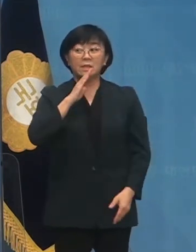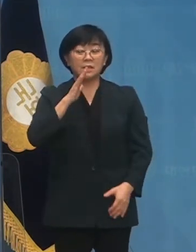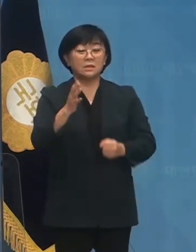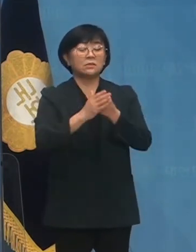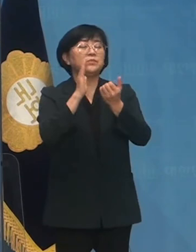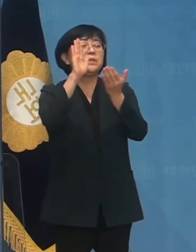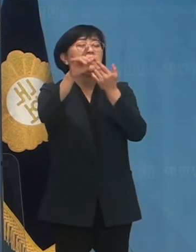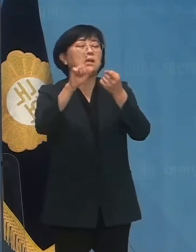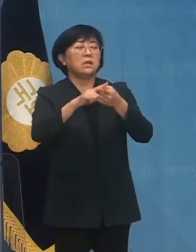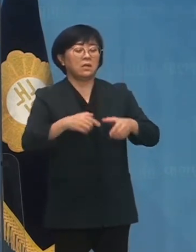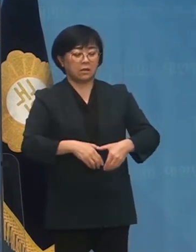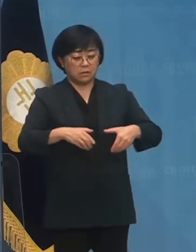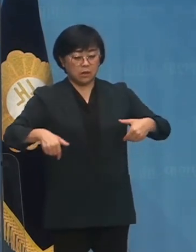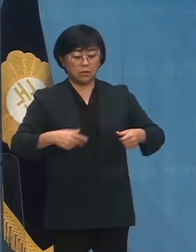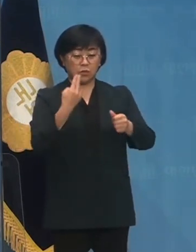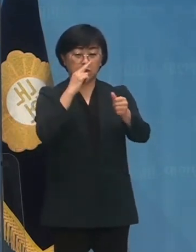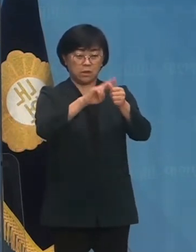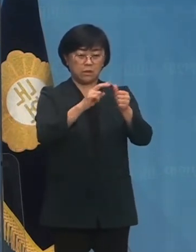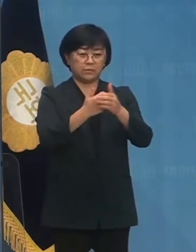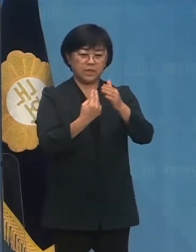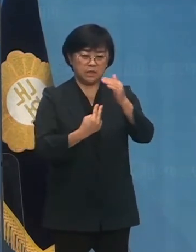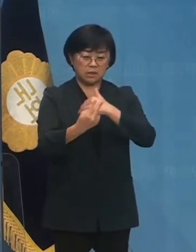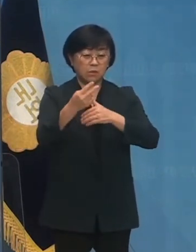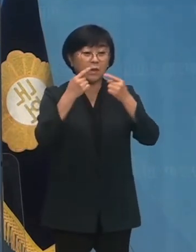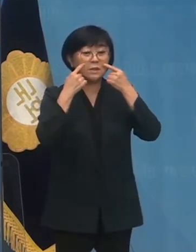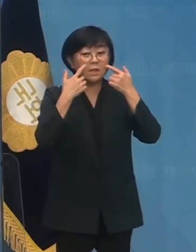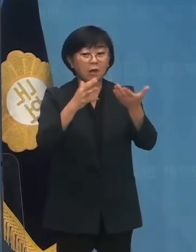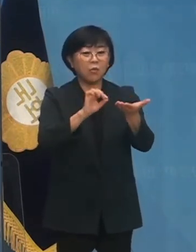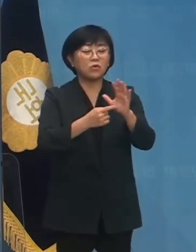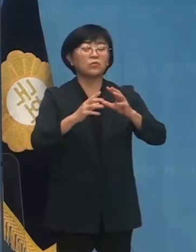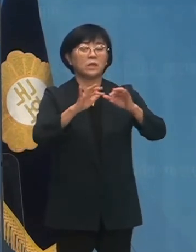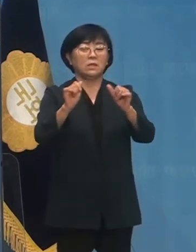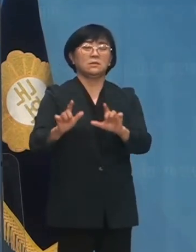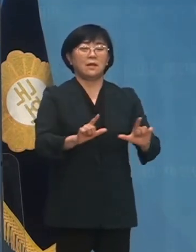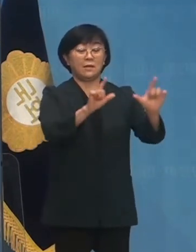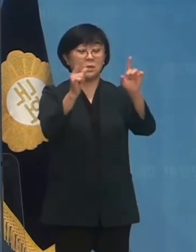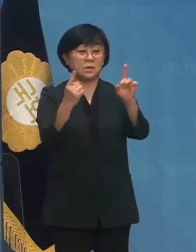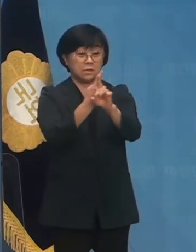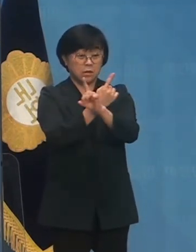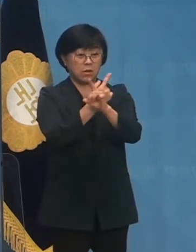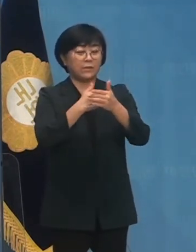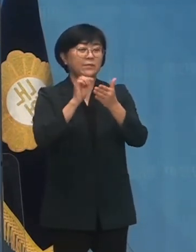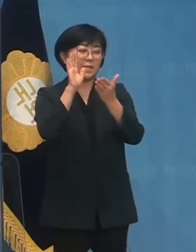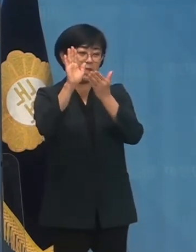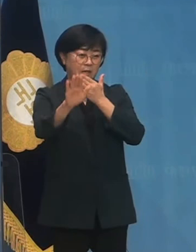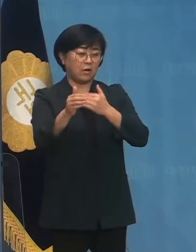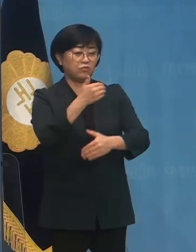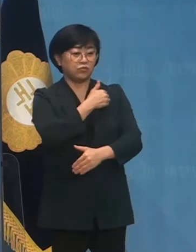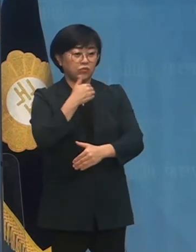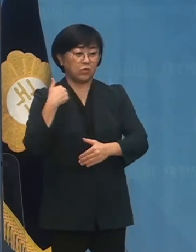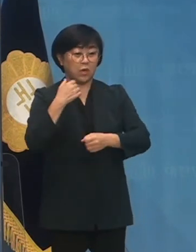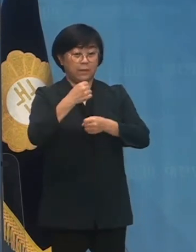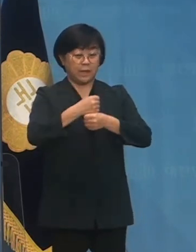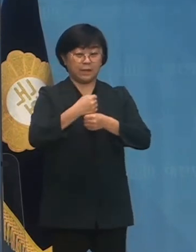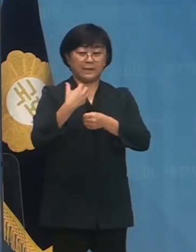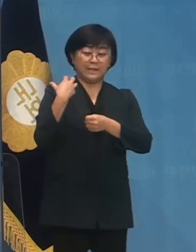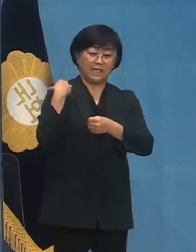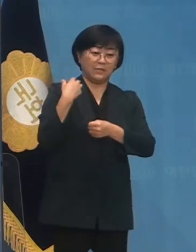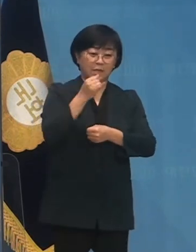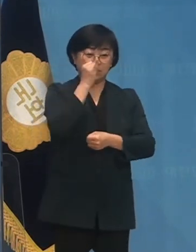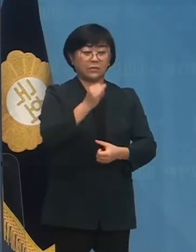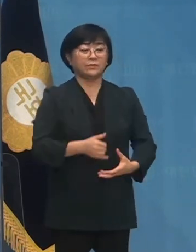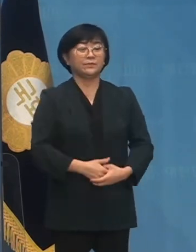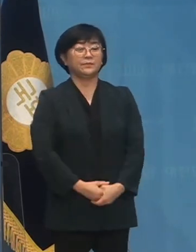미래에 대한 강대한 도전과 비전 제시를 통해 국민들의 삶을 개선하고 미래를 흥미롭게 만들 책임이 있는